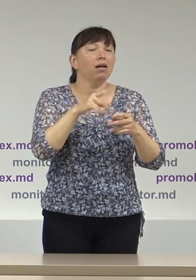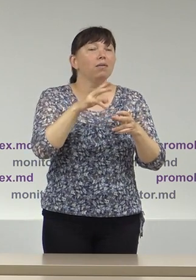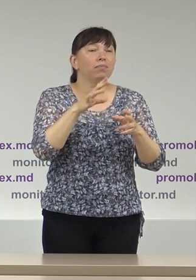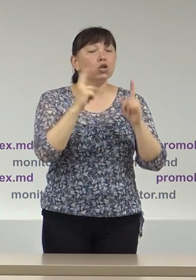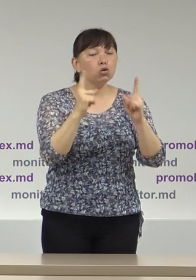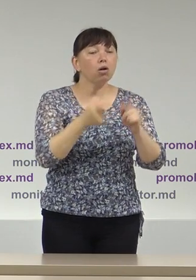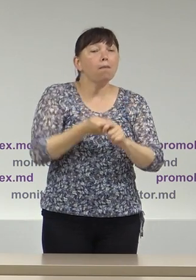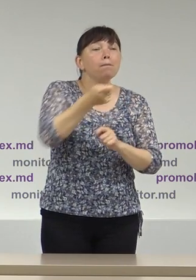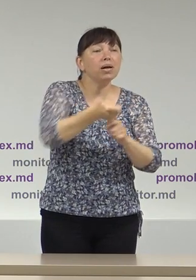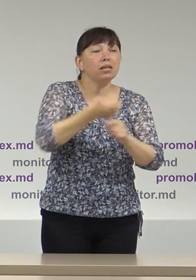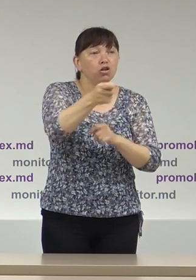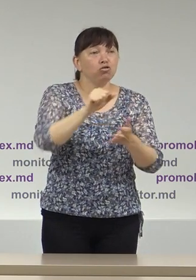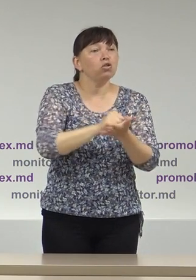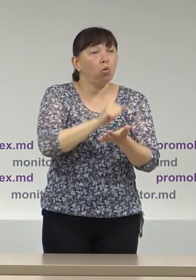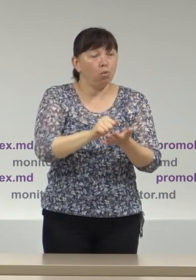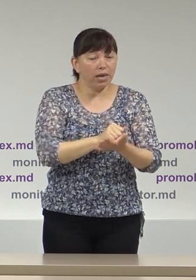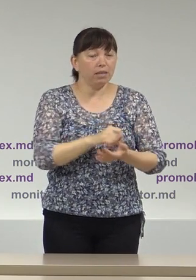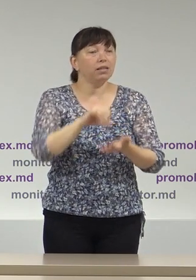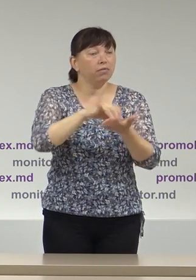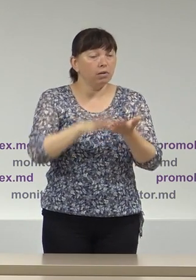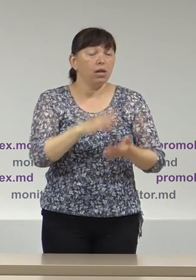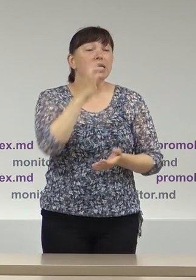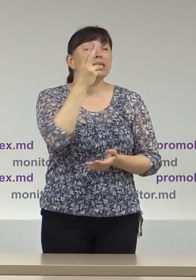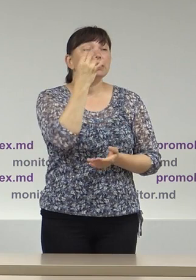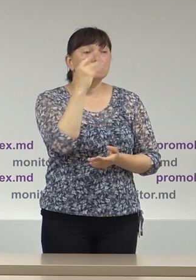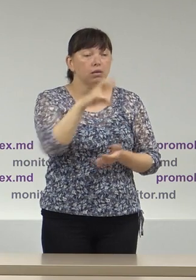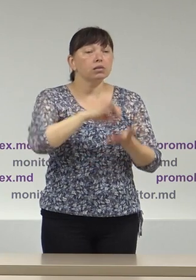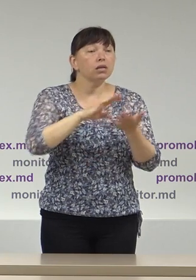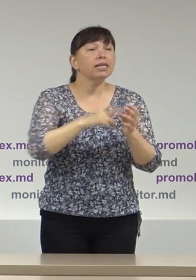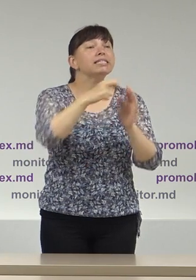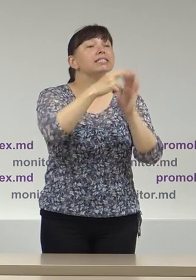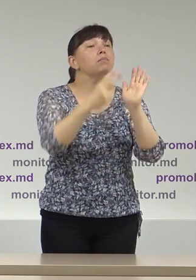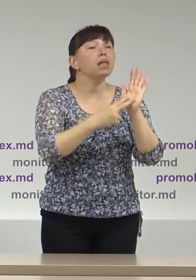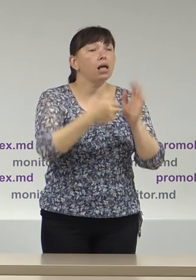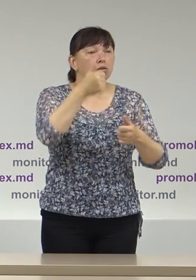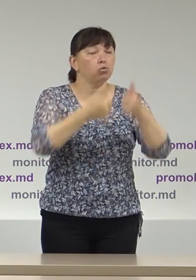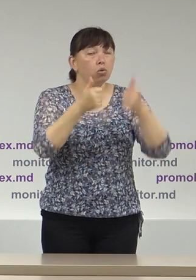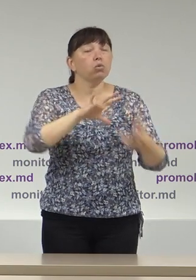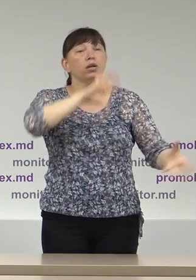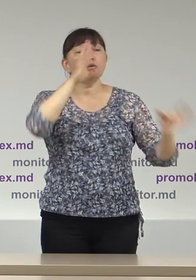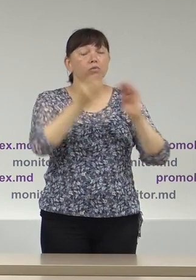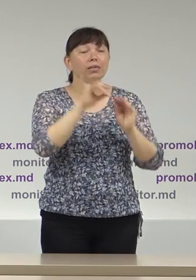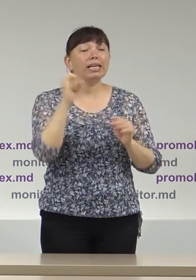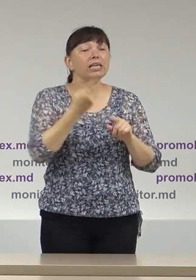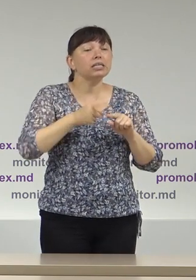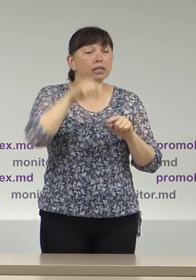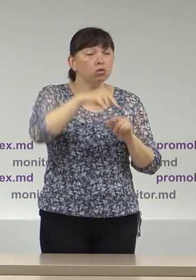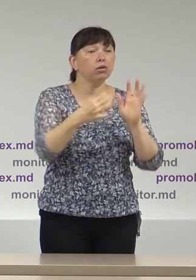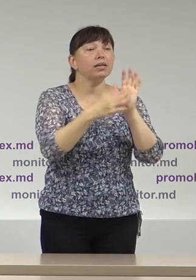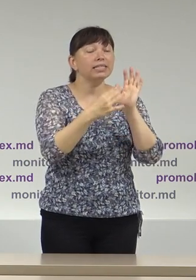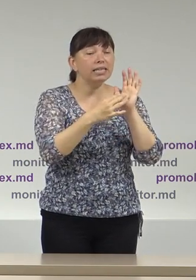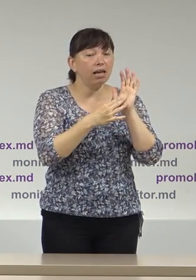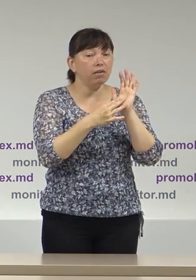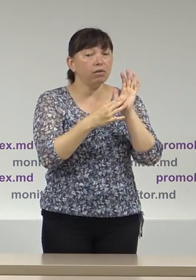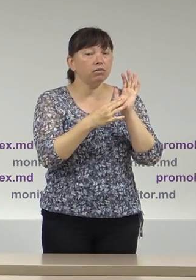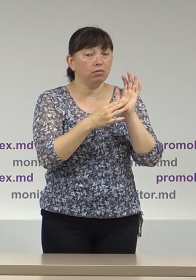concurenților electorale, CEC a înregistrat 17 concurenților electorale în total, dintre care 9 în perioadă de